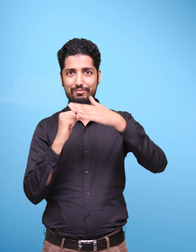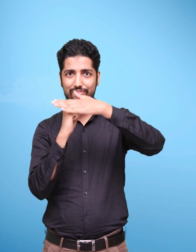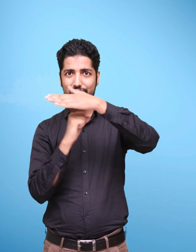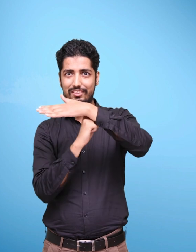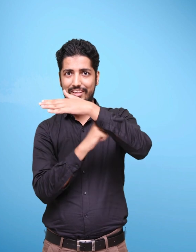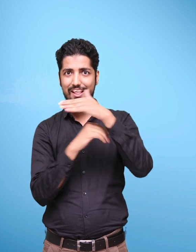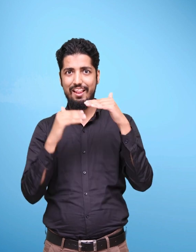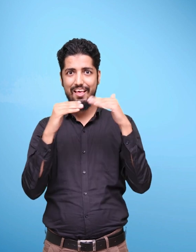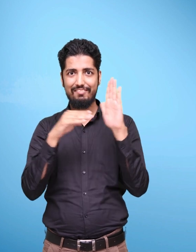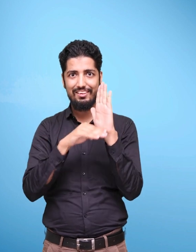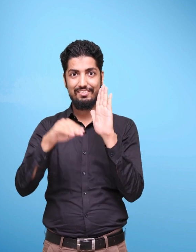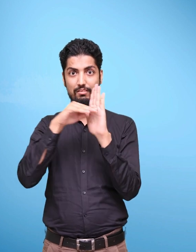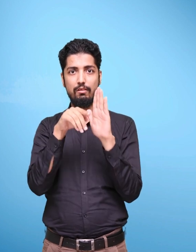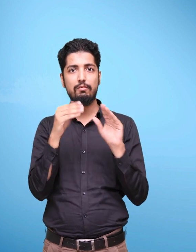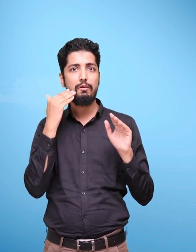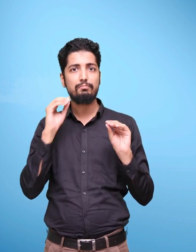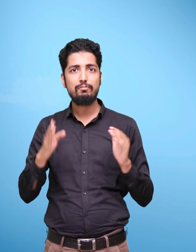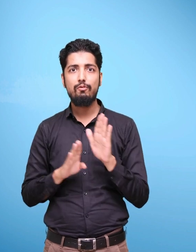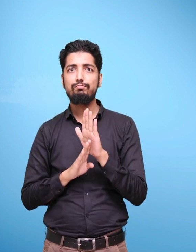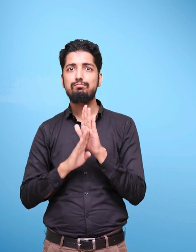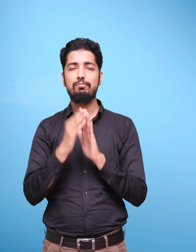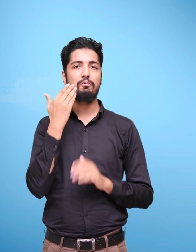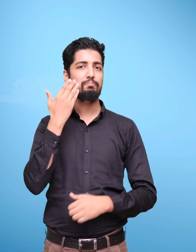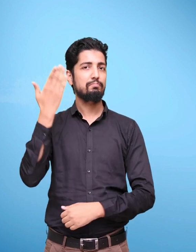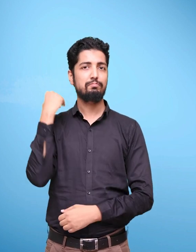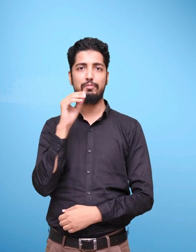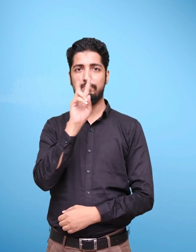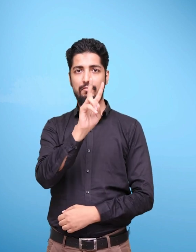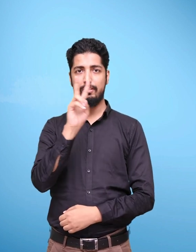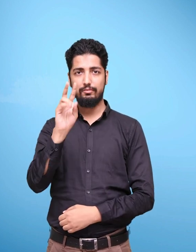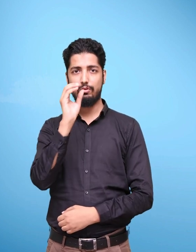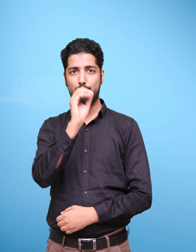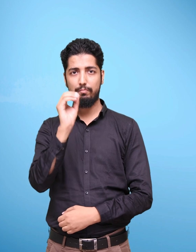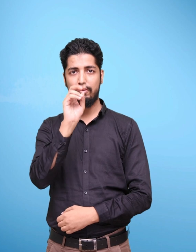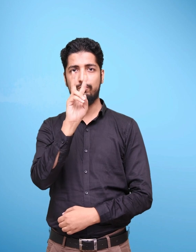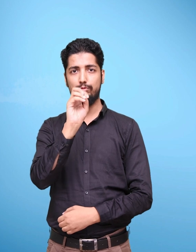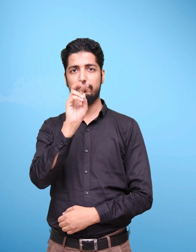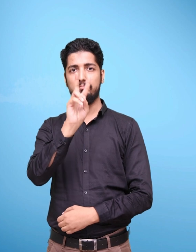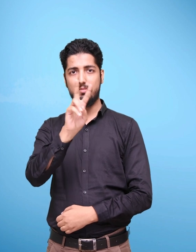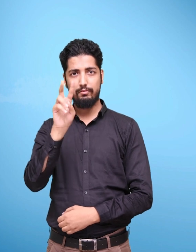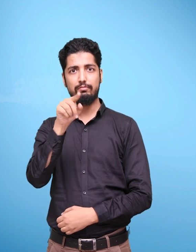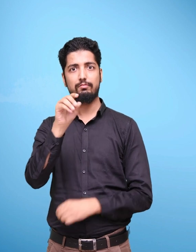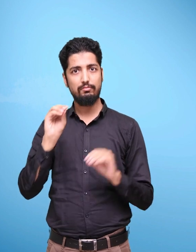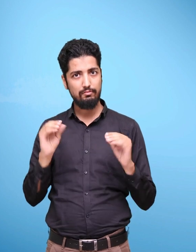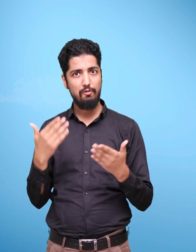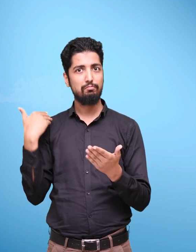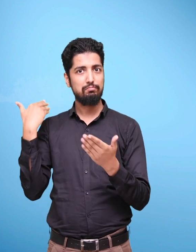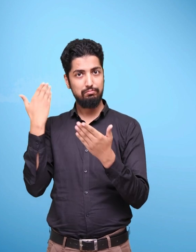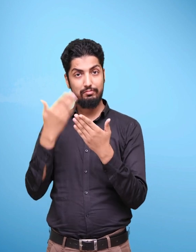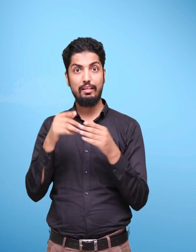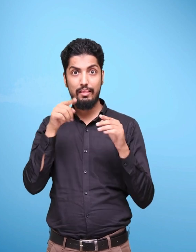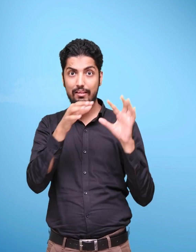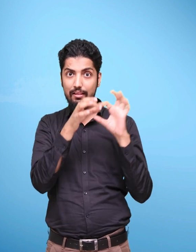Foundational Stage NCF-FS was developed and released on 22nd October 2022.